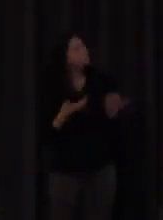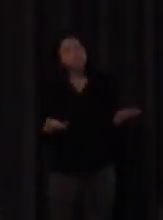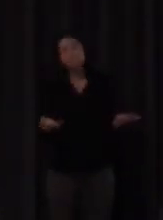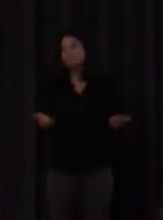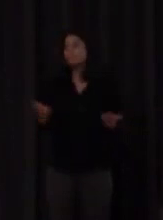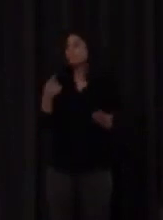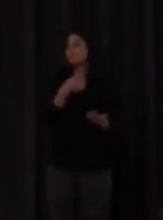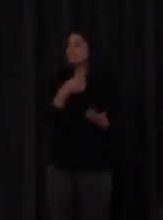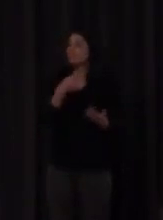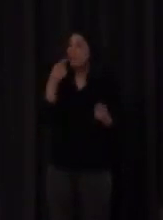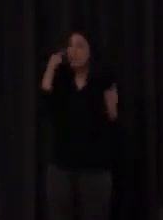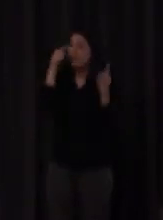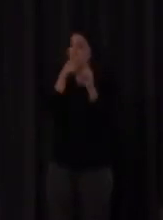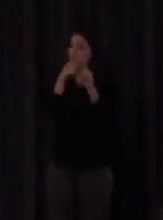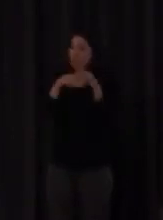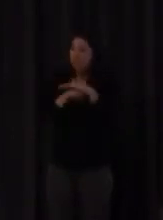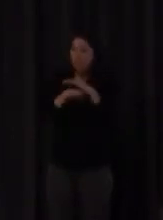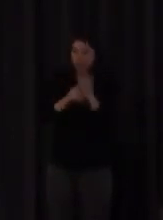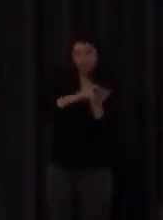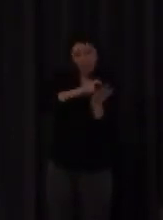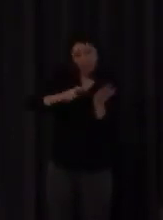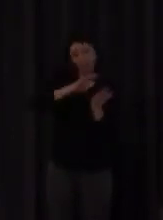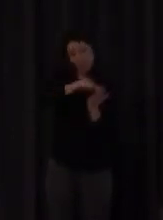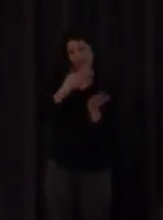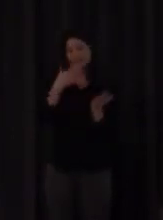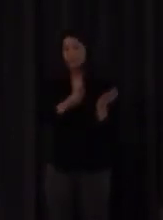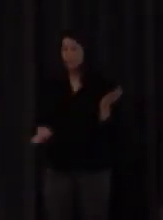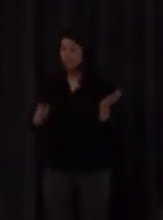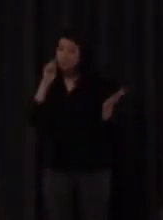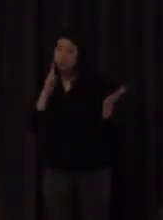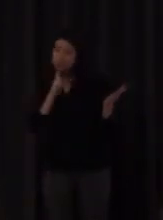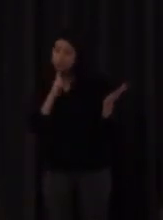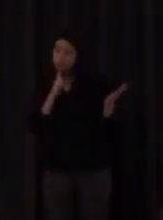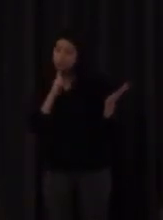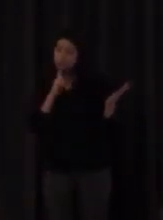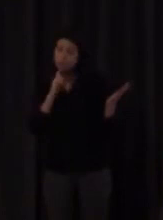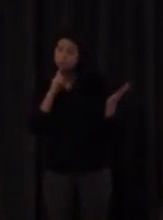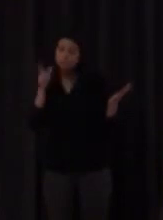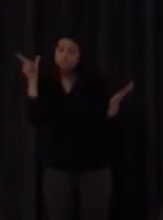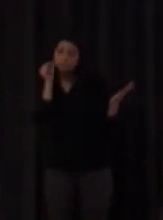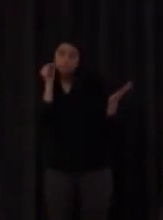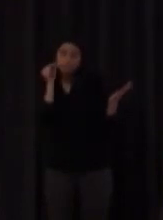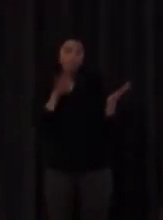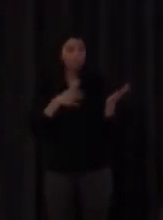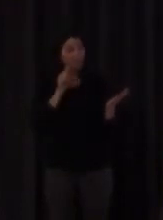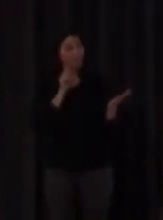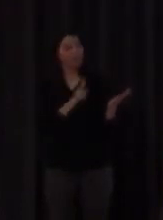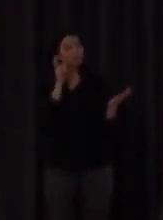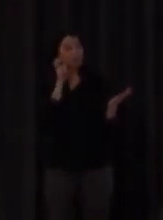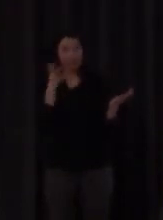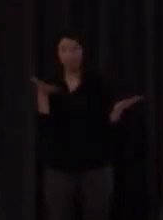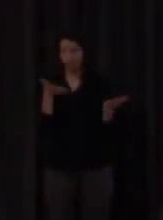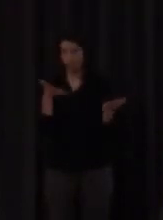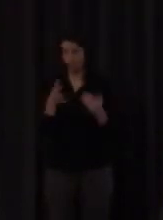prólogo con intención de dar luz a aquellos que no oyen a ver cómo se articula el sonido pero siempre siempre siempre